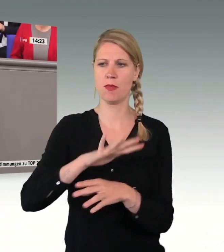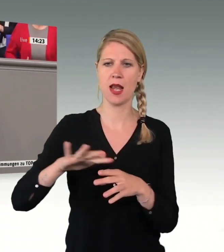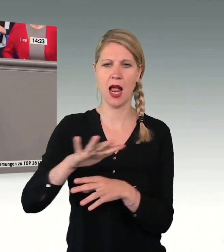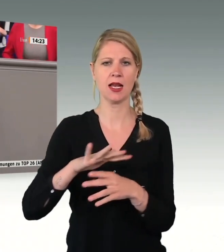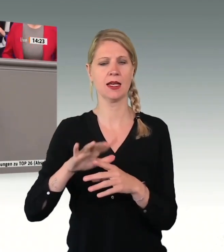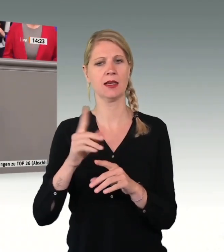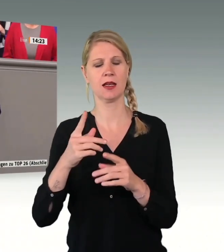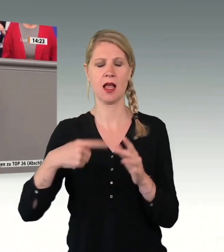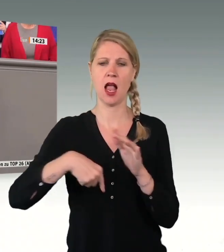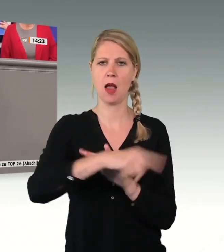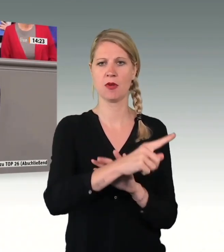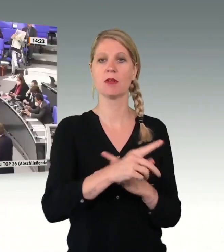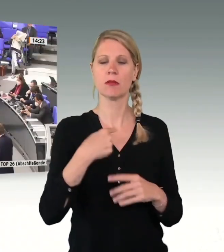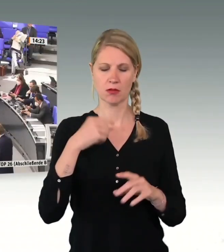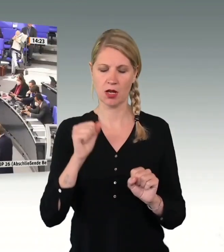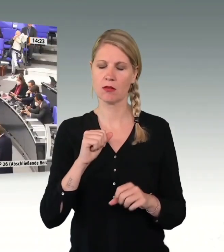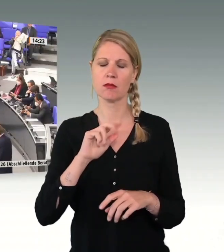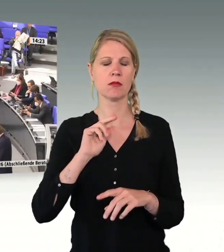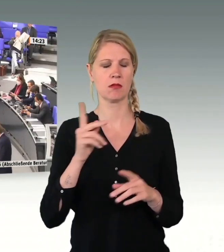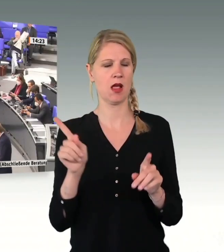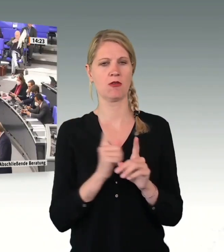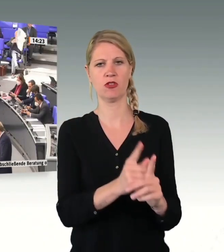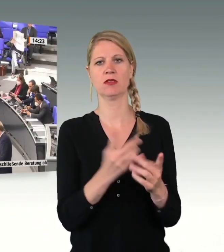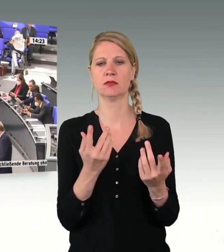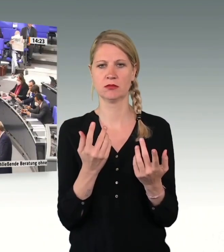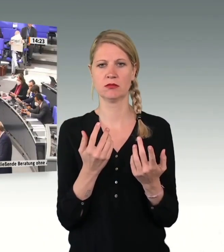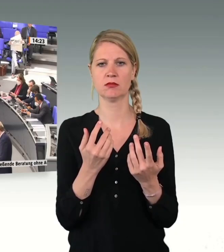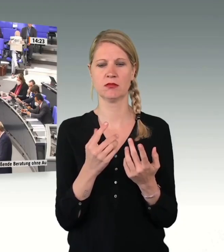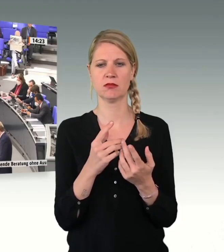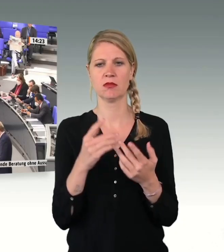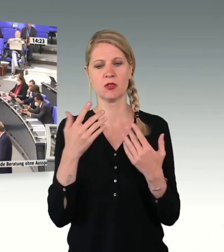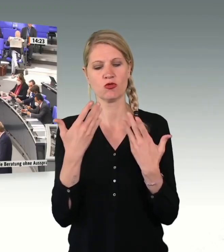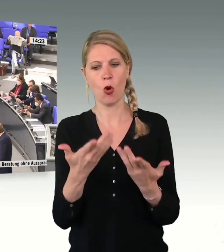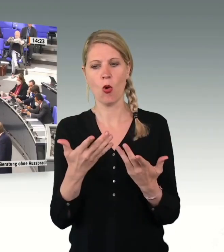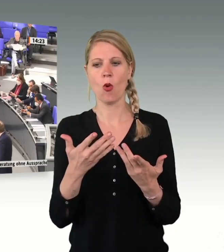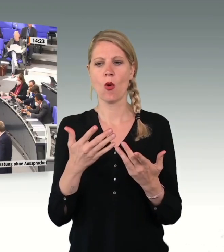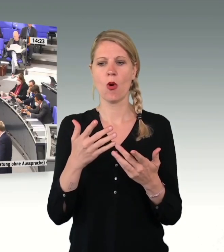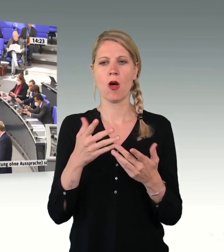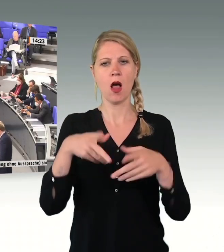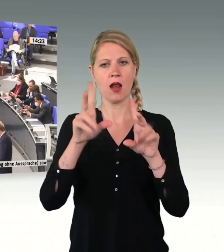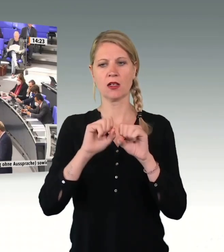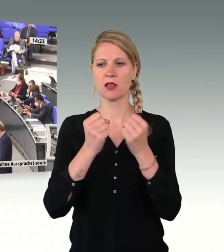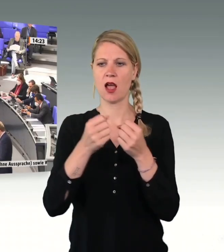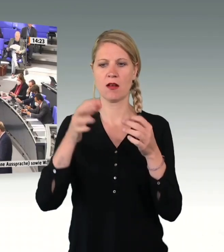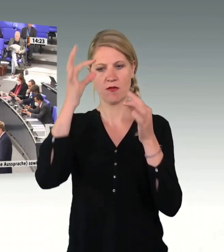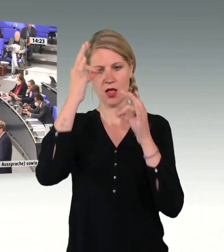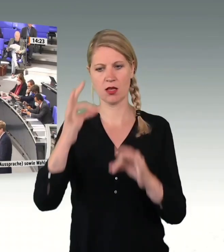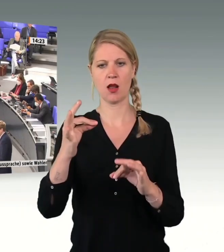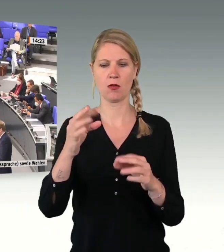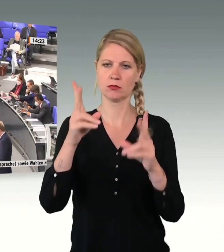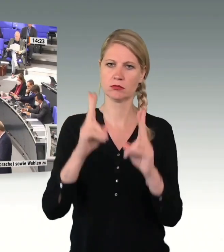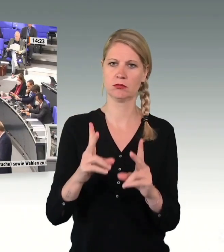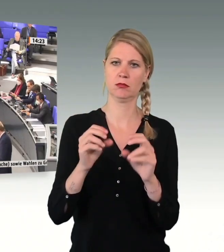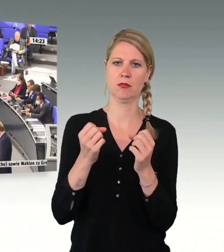Nur die konsequente Durchsetzung des Rechts sichert auch das Vertrauen in den Rechtsstaat. Und zu einer glaubwürdigen und auch breit